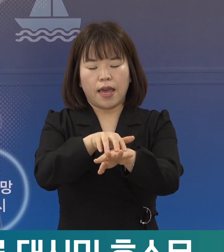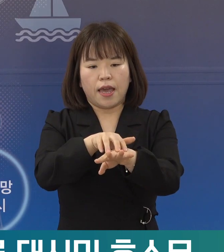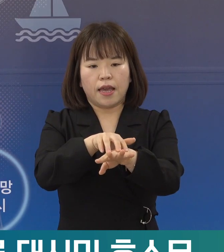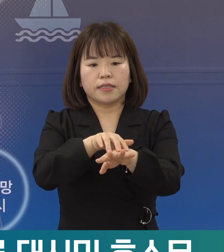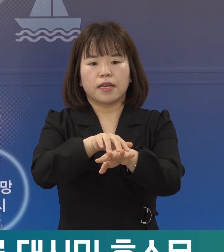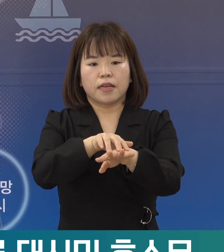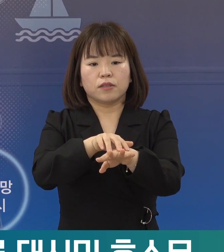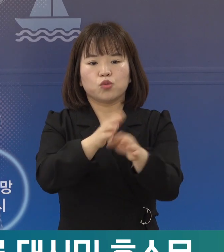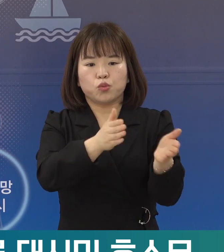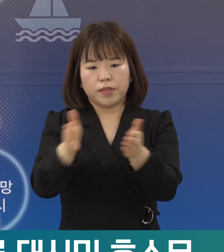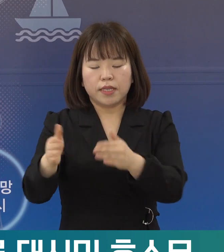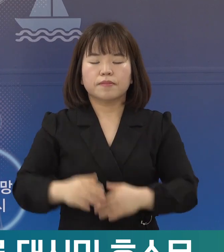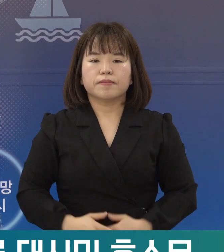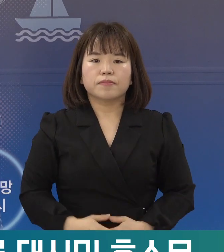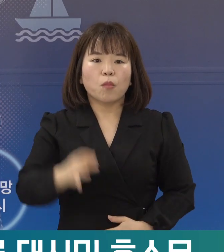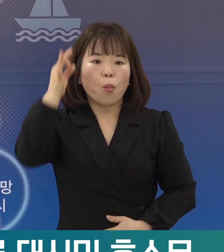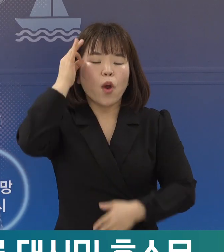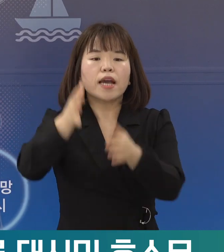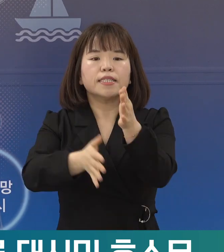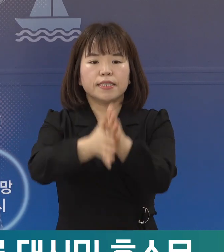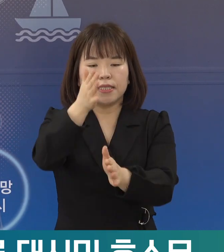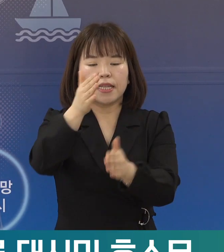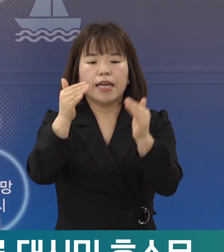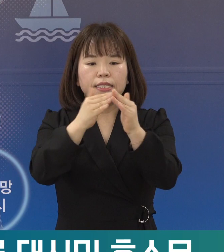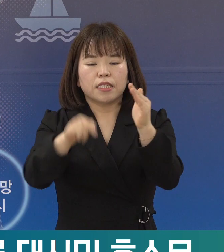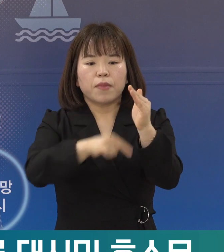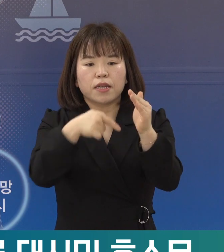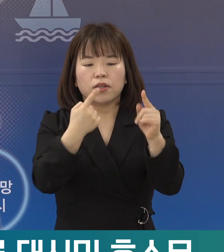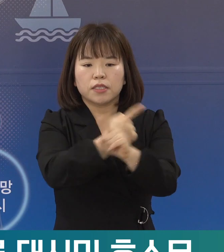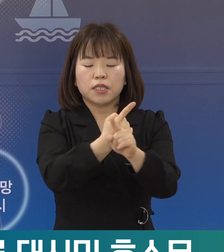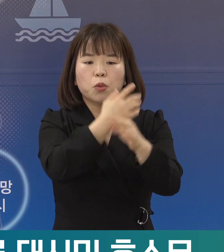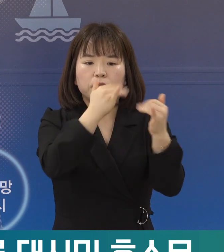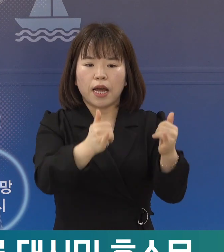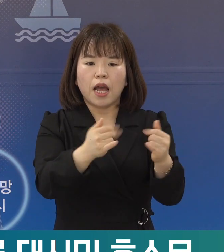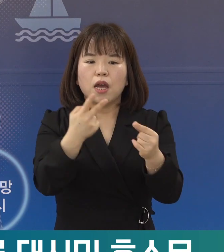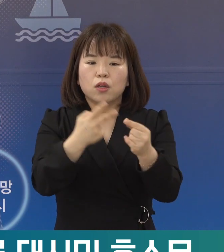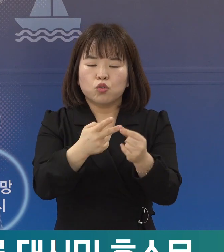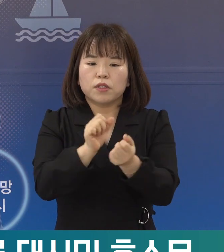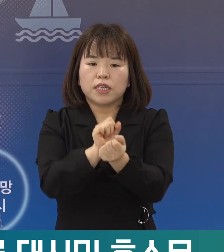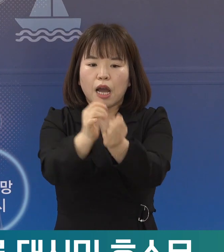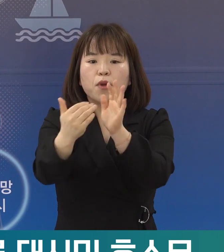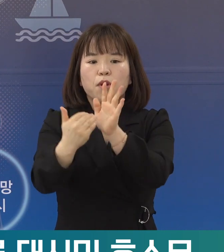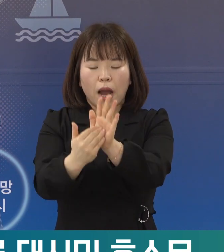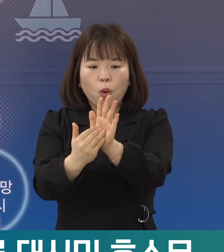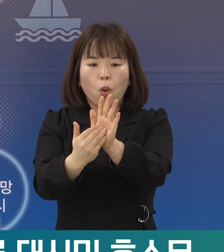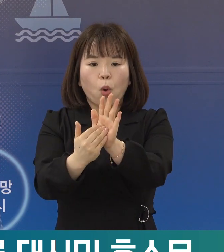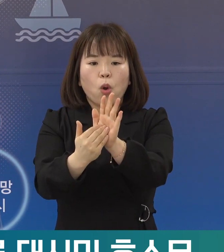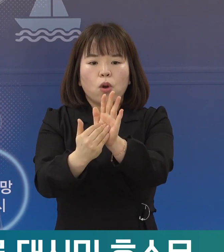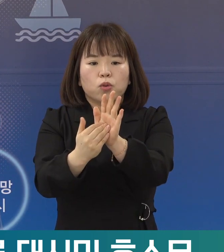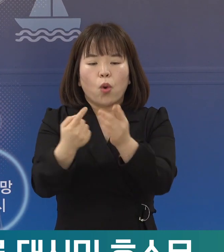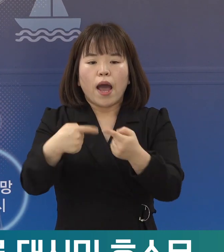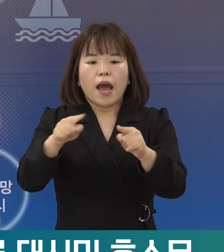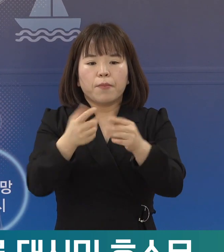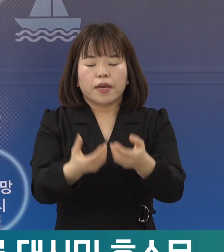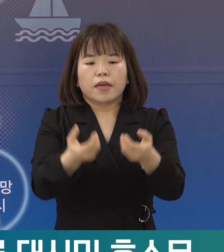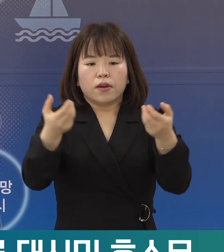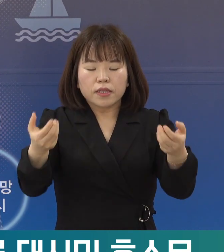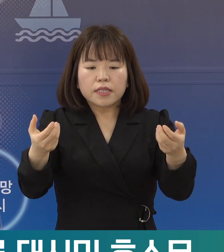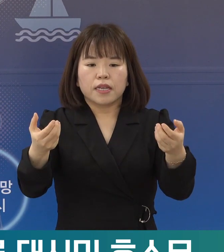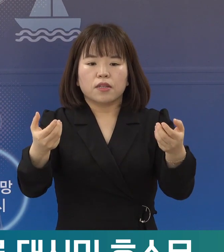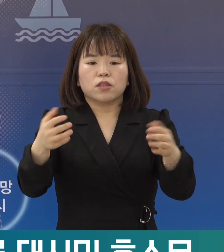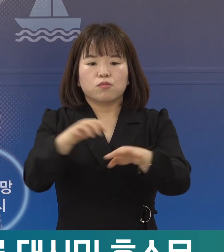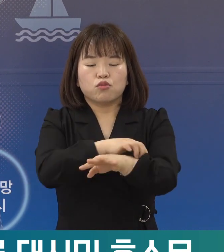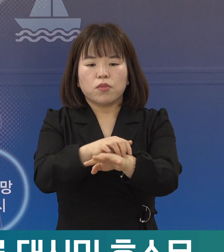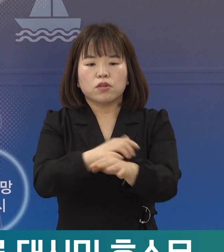전환하겠습니다. 우리시는 재택치료자 가족의 2차 감염을 예방하고 동반 격리로 인한 불편함을